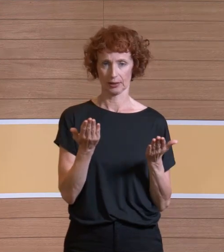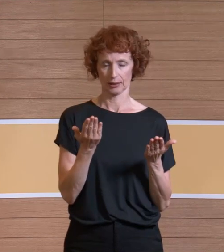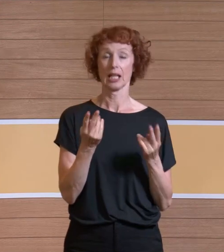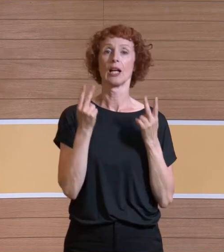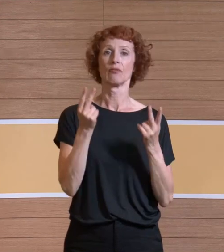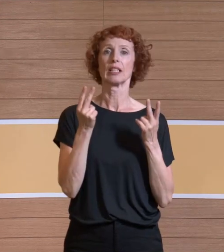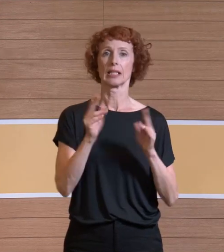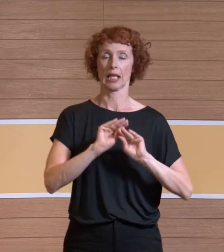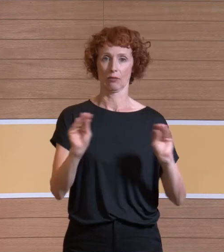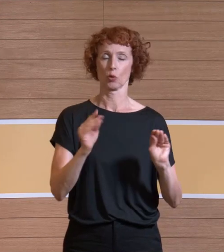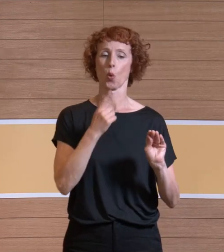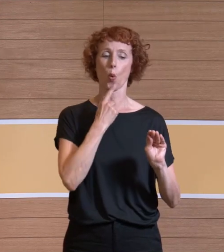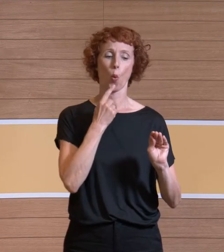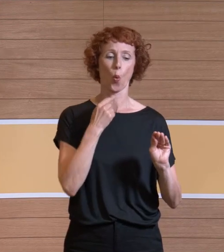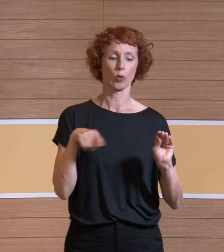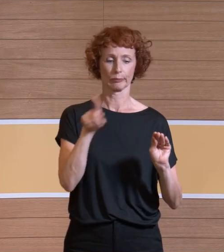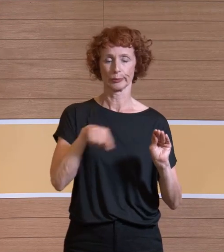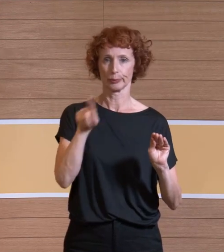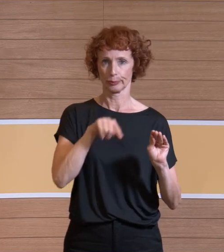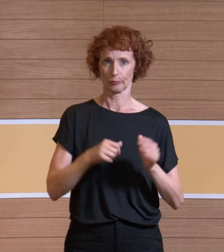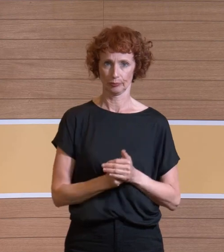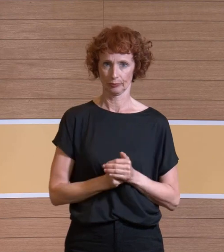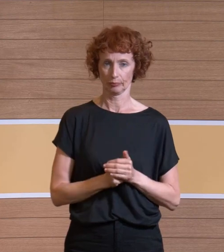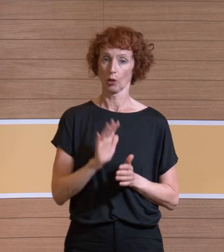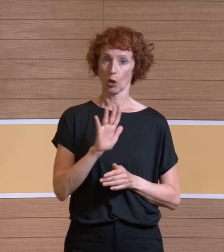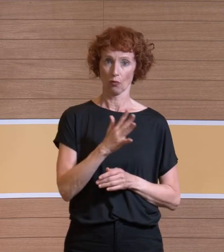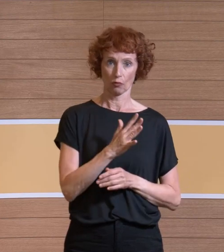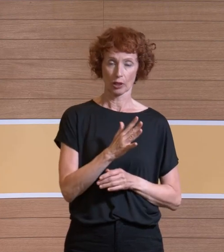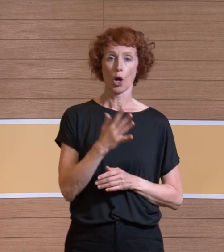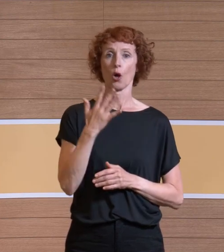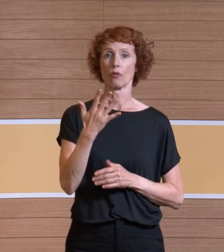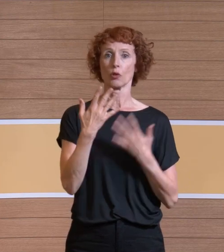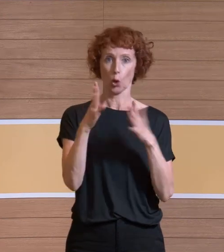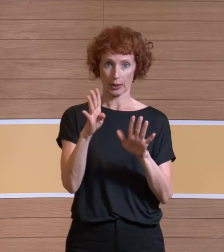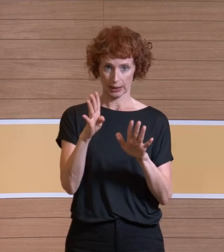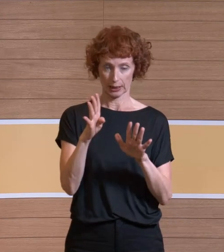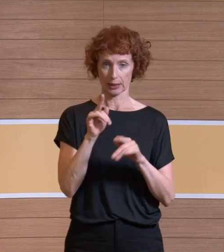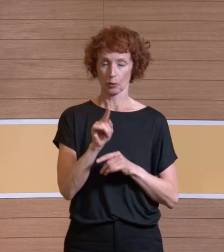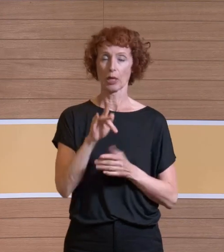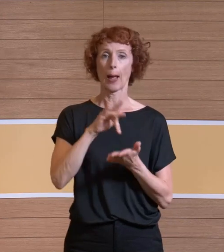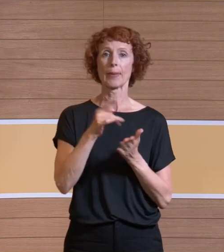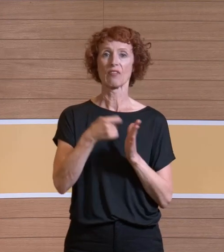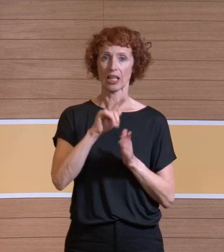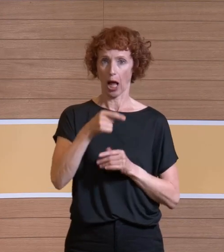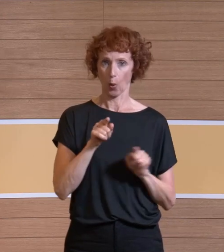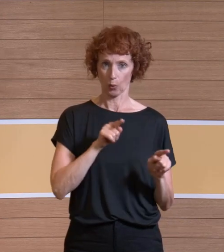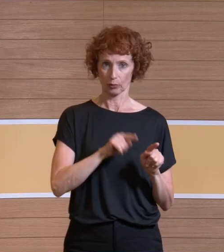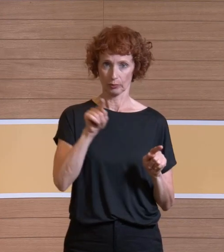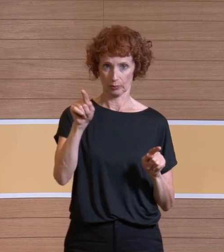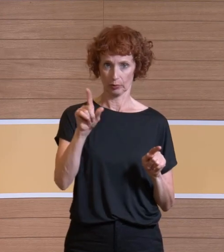eingekringelt, sowohl die fünfte als auch die fünfundneunzigste Perzentile als auch der Mittelwert liegen in der